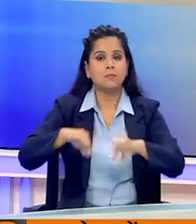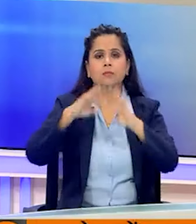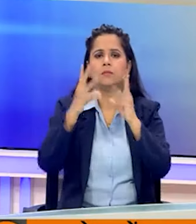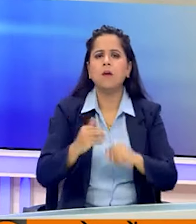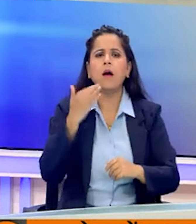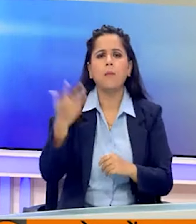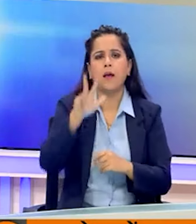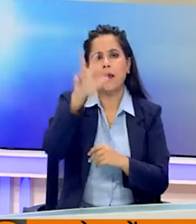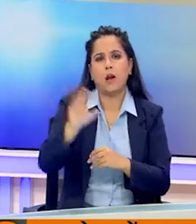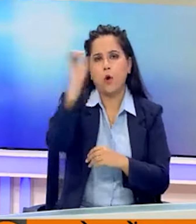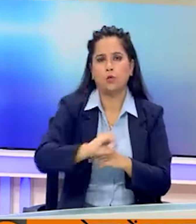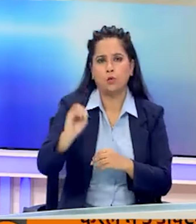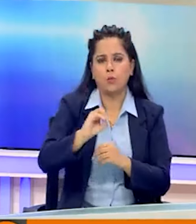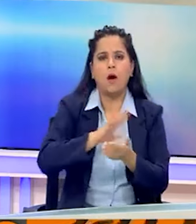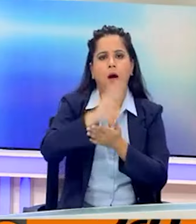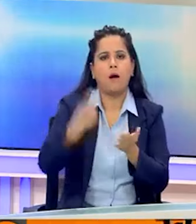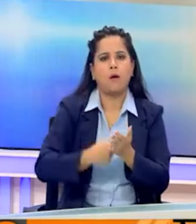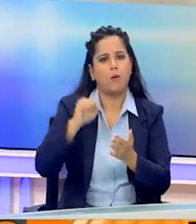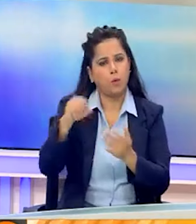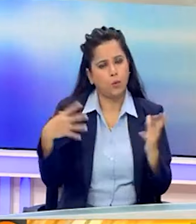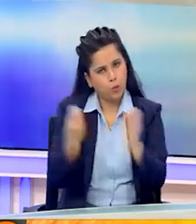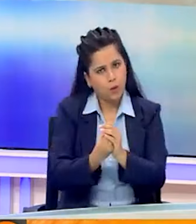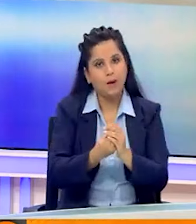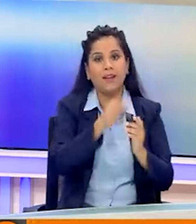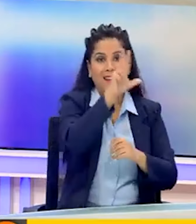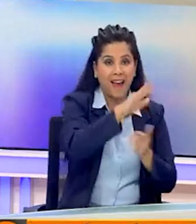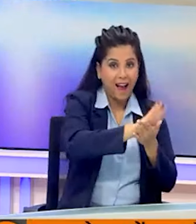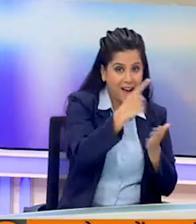करना 8 अक्टूबर को हर्याना के साथ ही होगी।